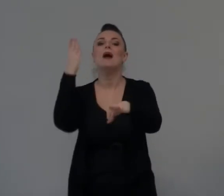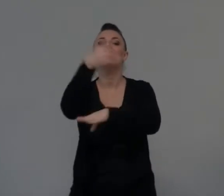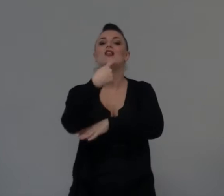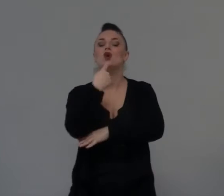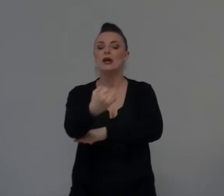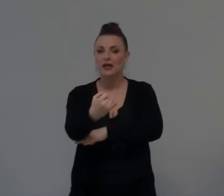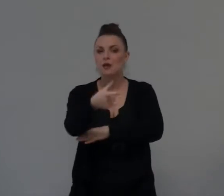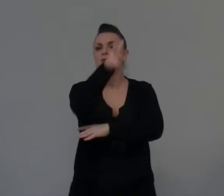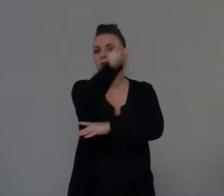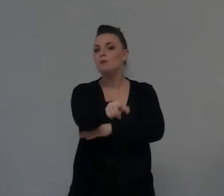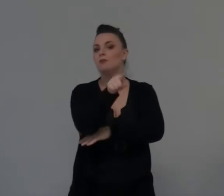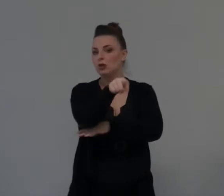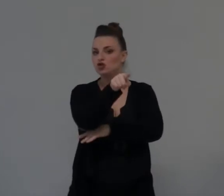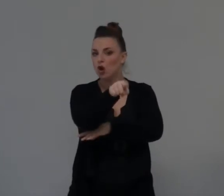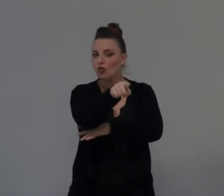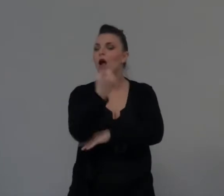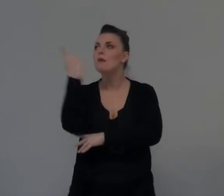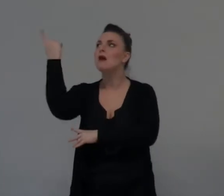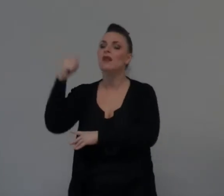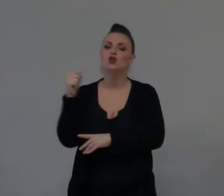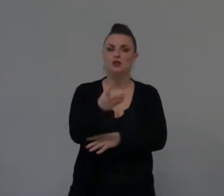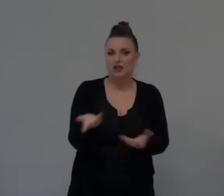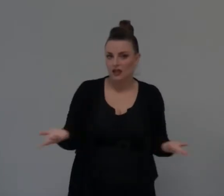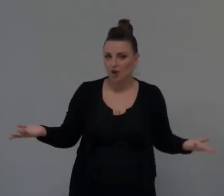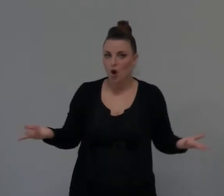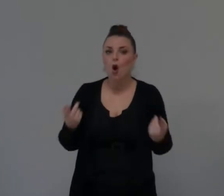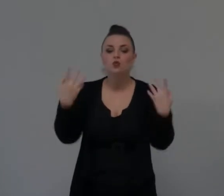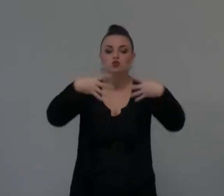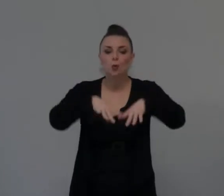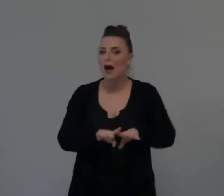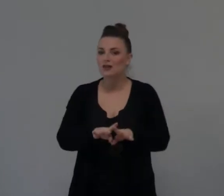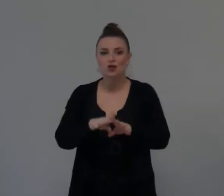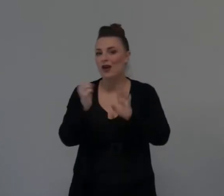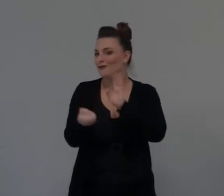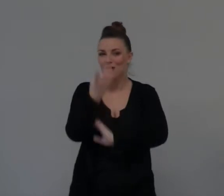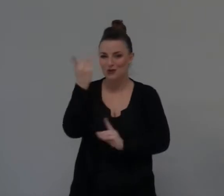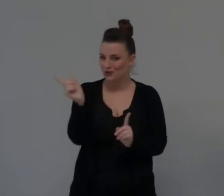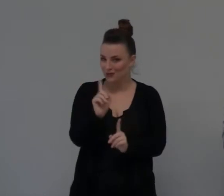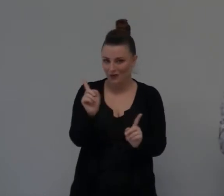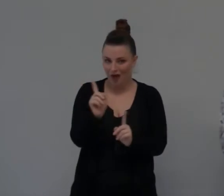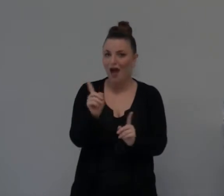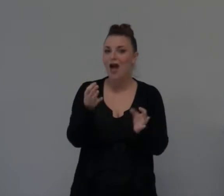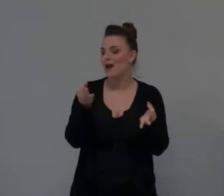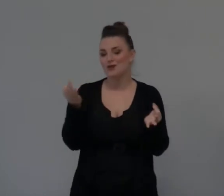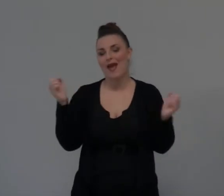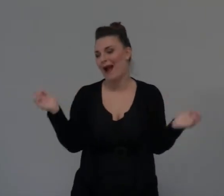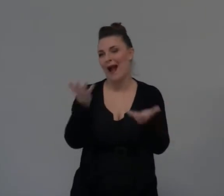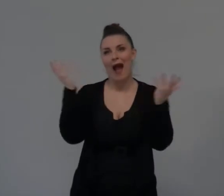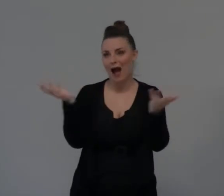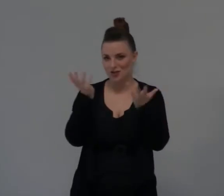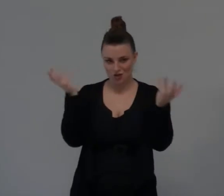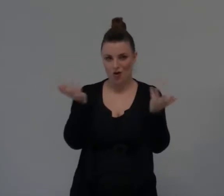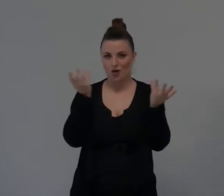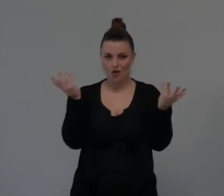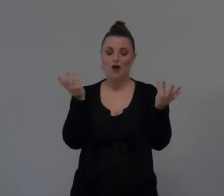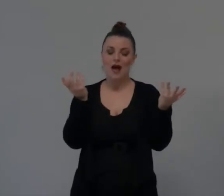la provvidenza, è Yahweh il re, è il Dio europeo. Nel libro di Lut, è uno di quei libri dove non c'è traccia